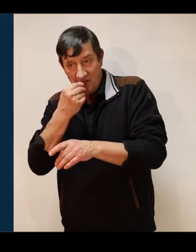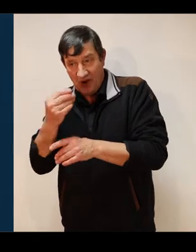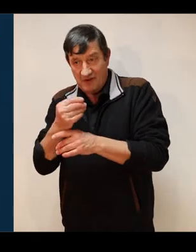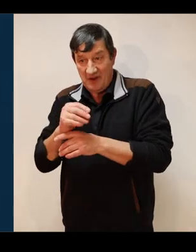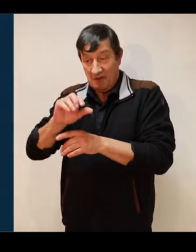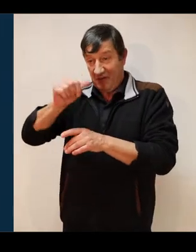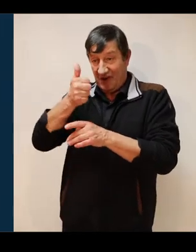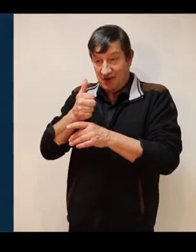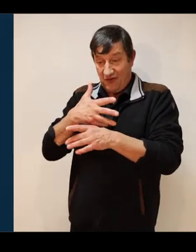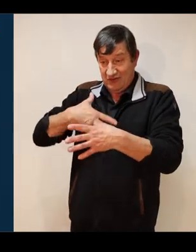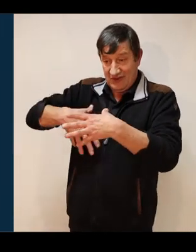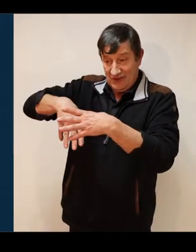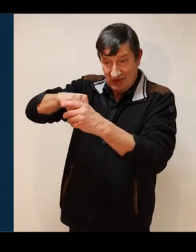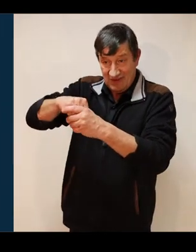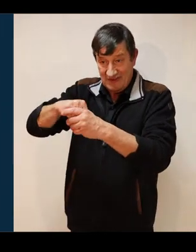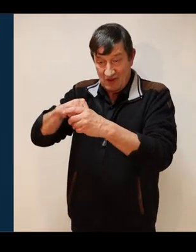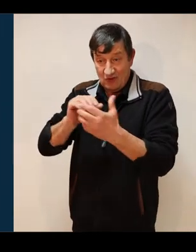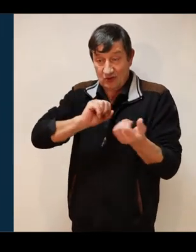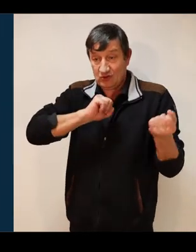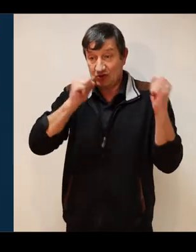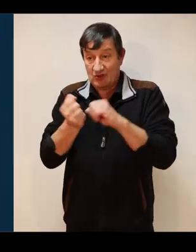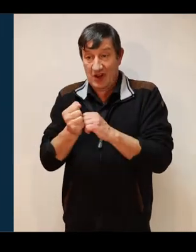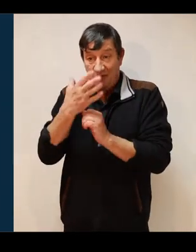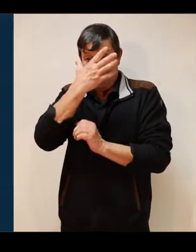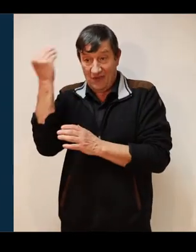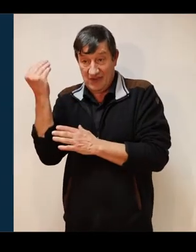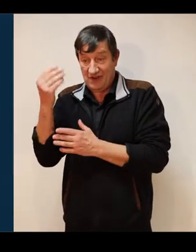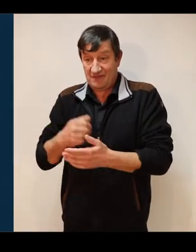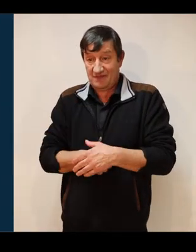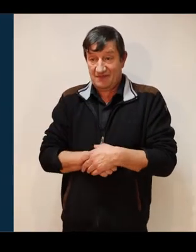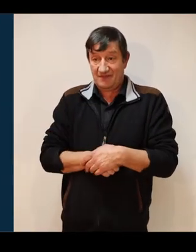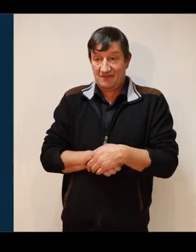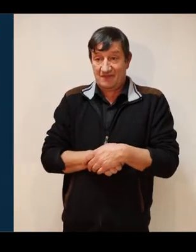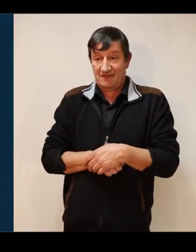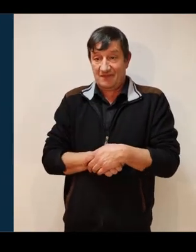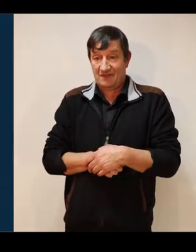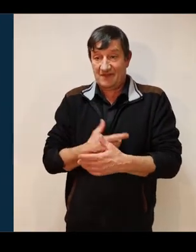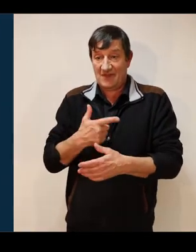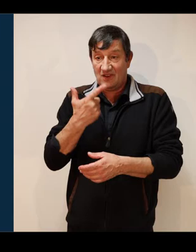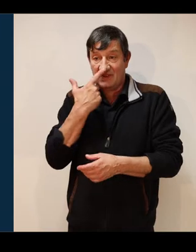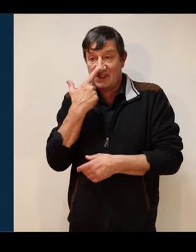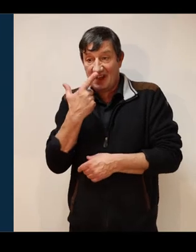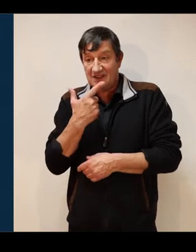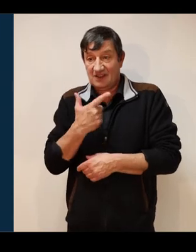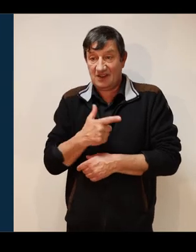principal fondateur de votre transition professionnelle. Le sentiment de ne pas totalement